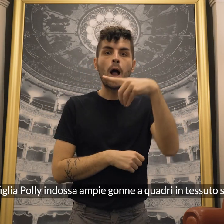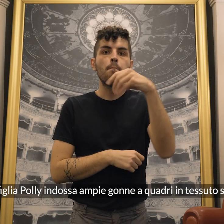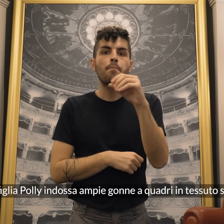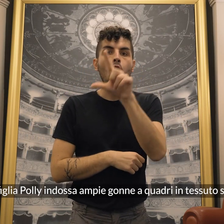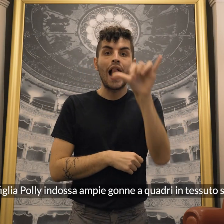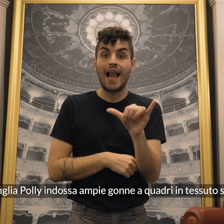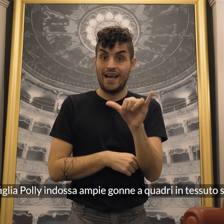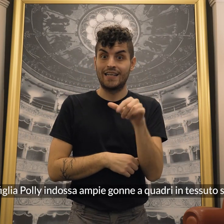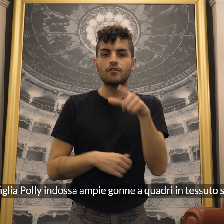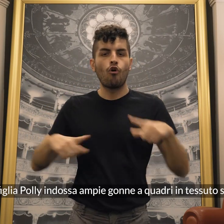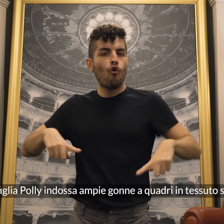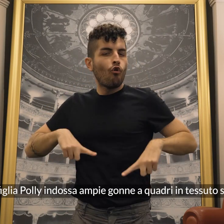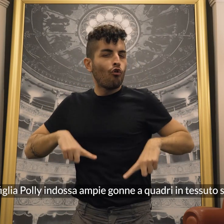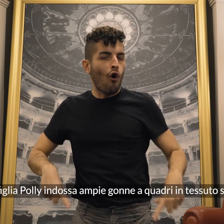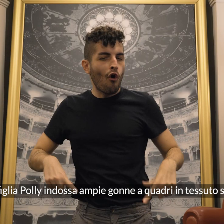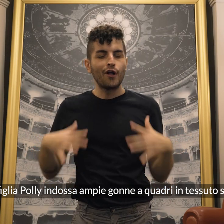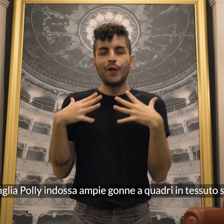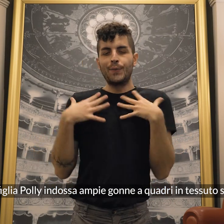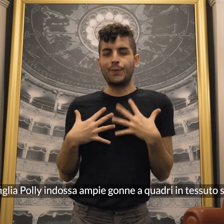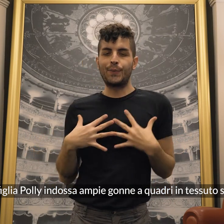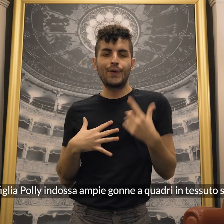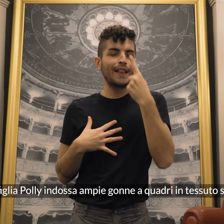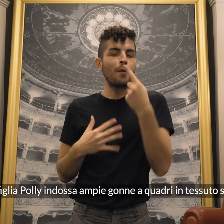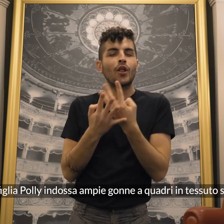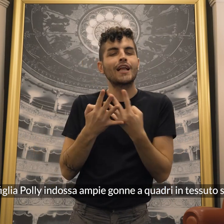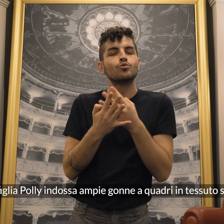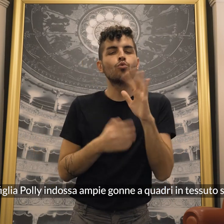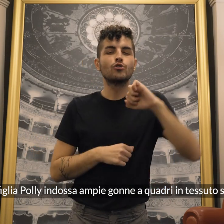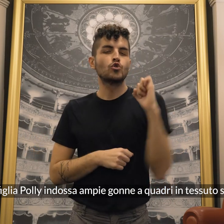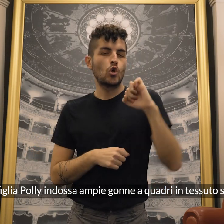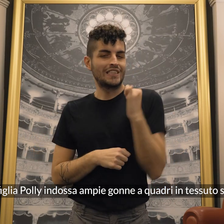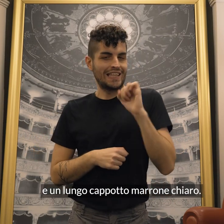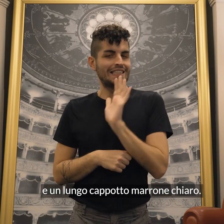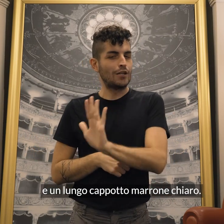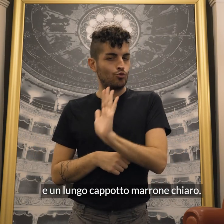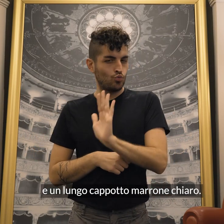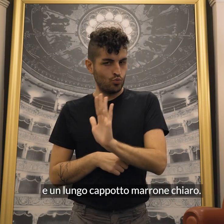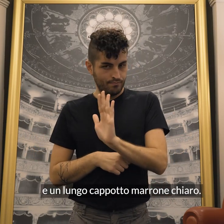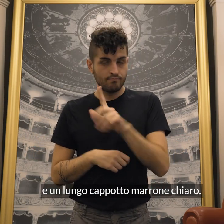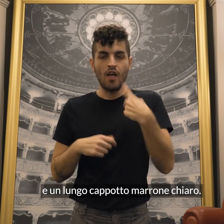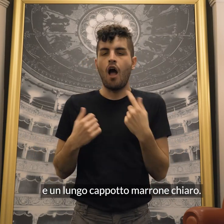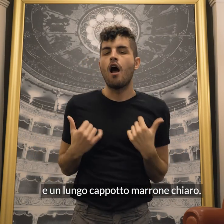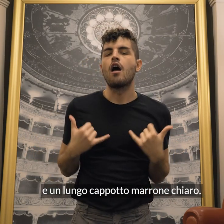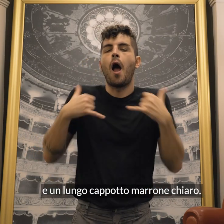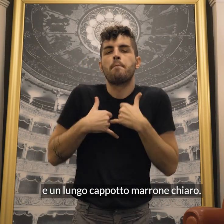figlia Polly indossa ampie gonne a quadri in tessuto scozzese e un lungo cappotto marrone chiaro.